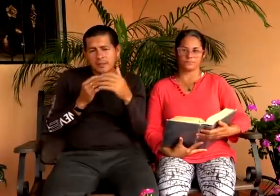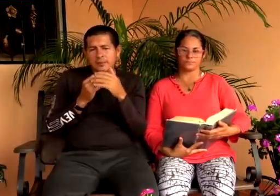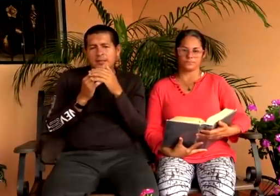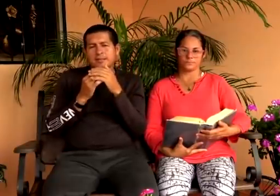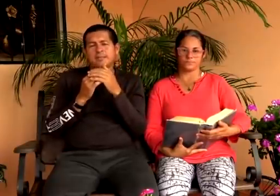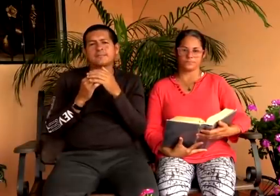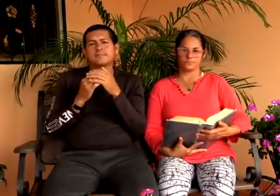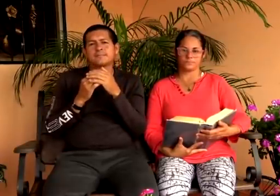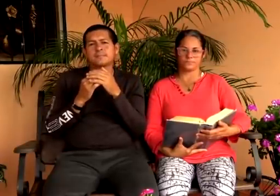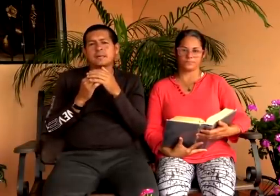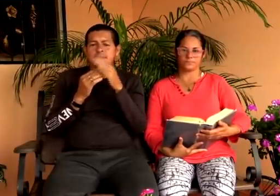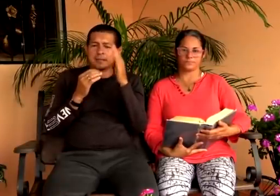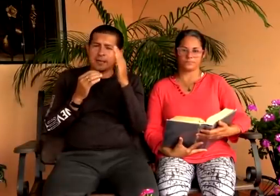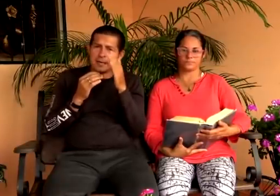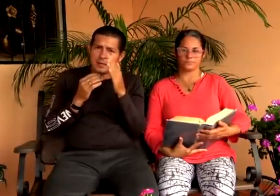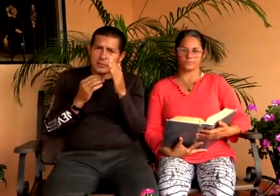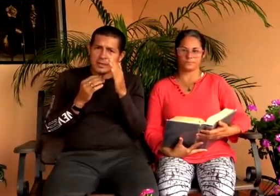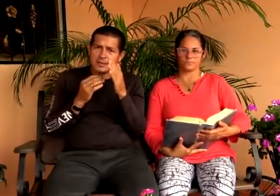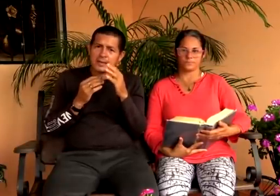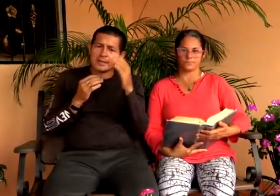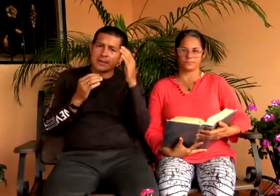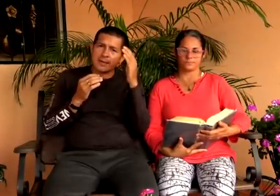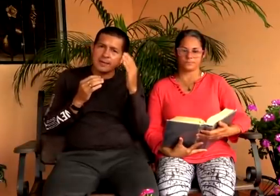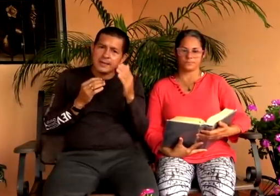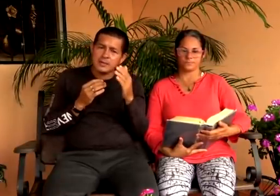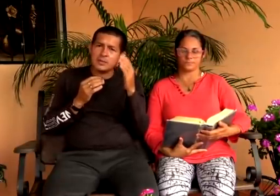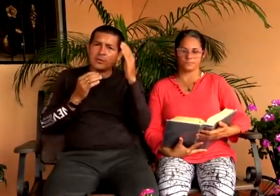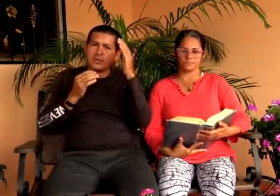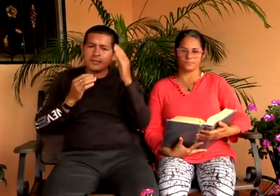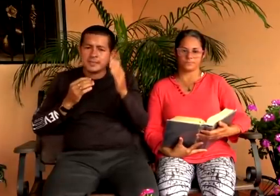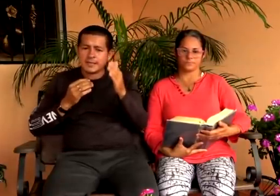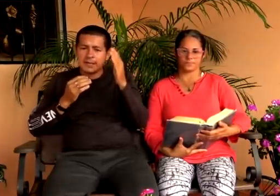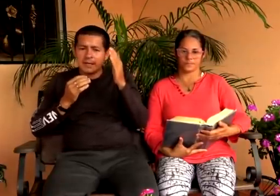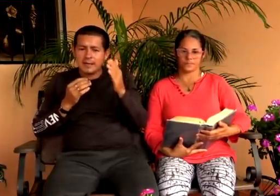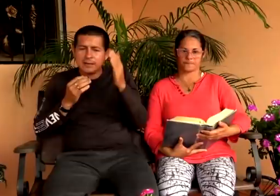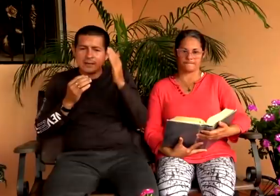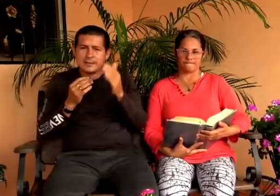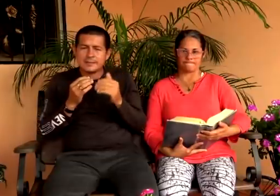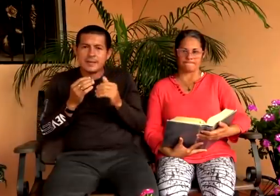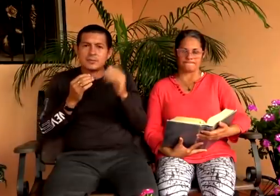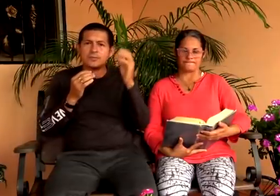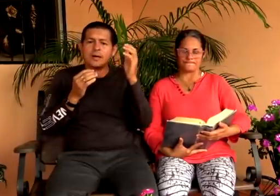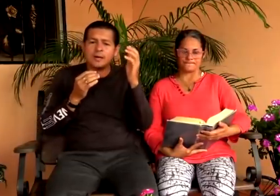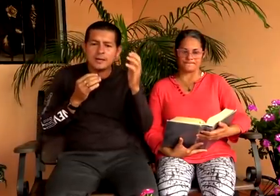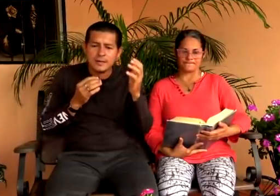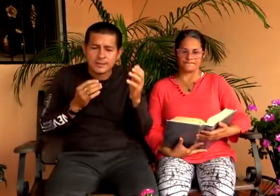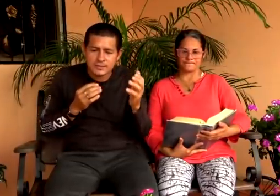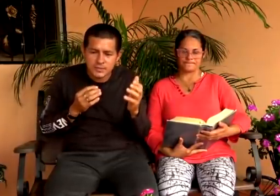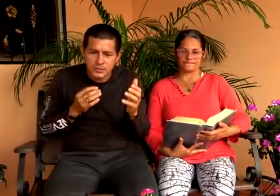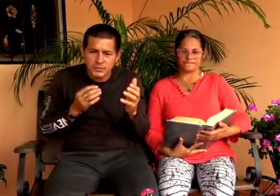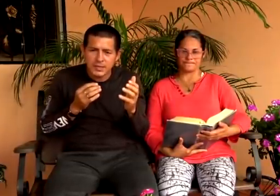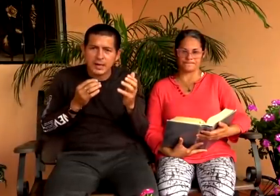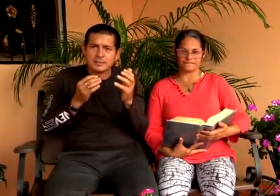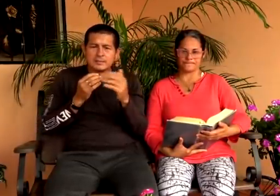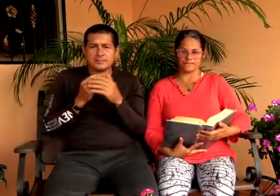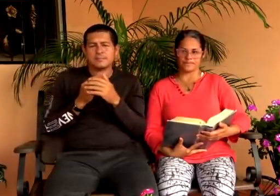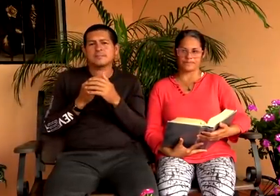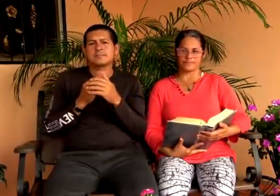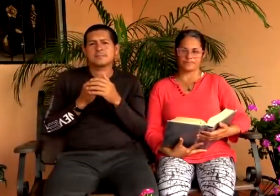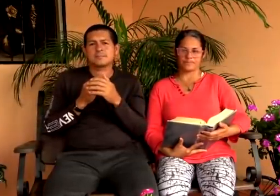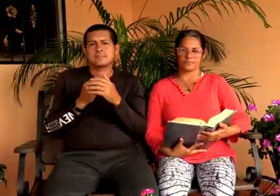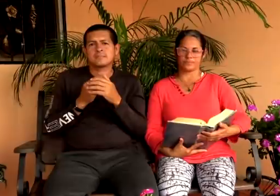19 de apocalipsis será cuenta que ahí no dice que la iglesia es una ciudad